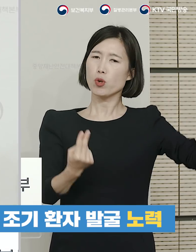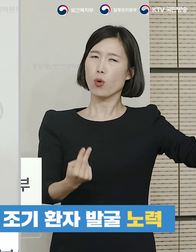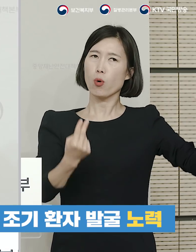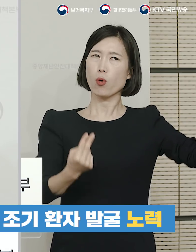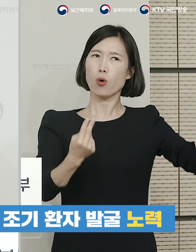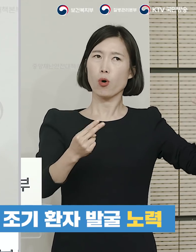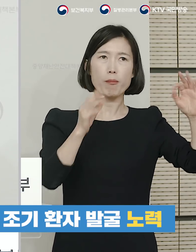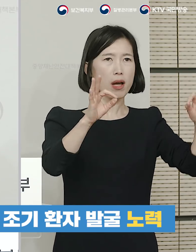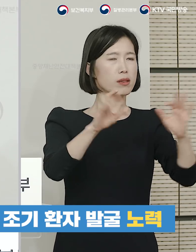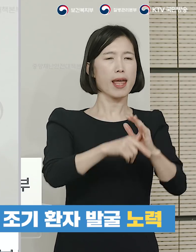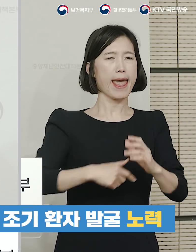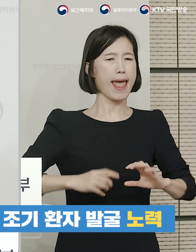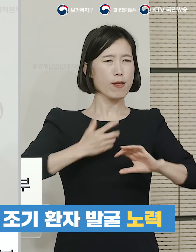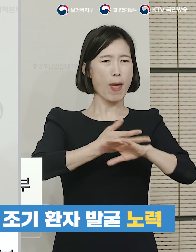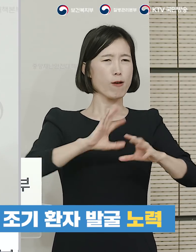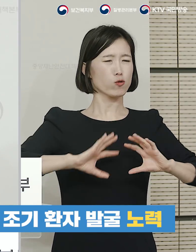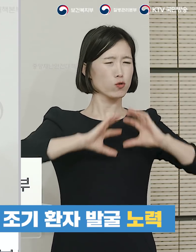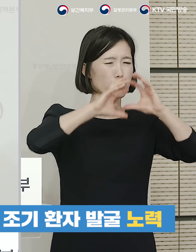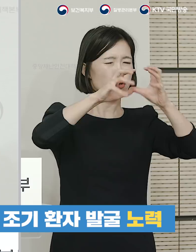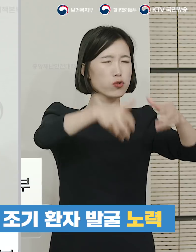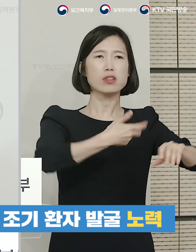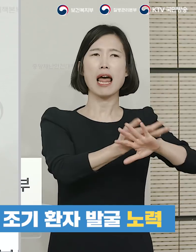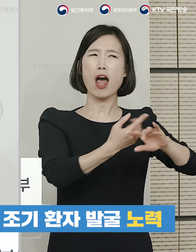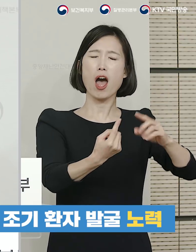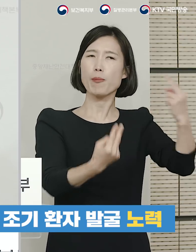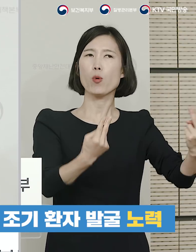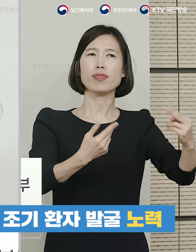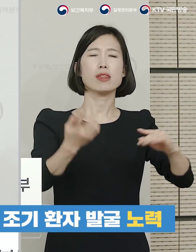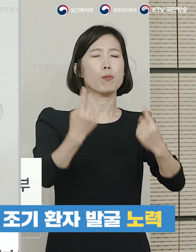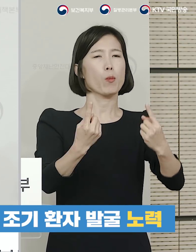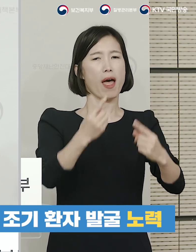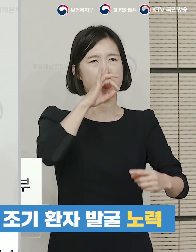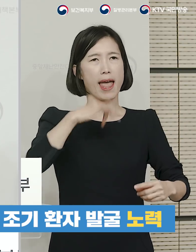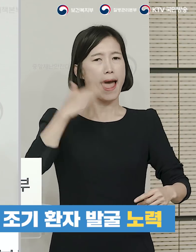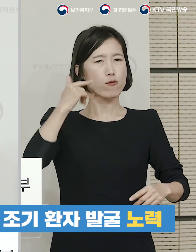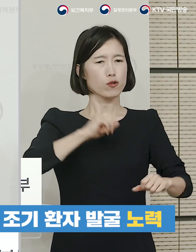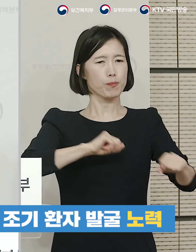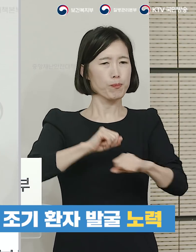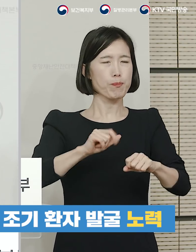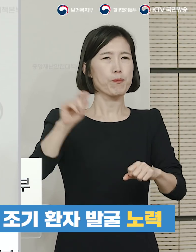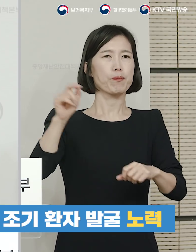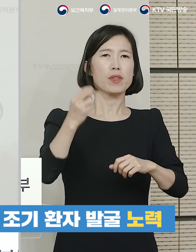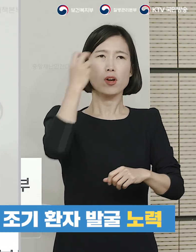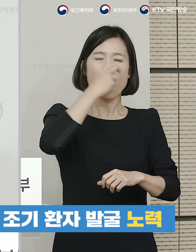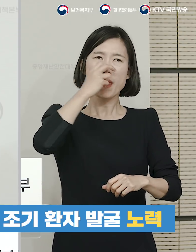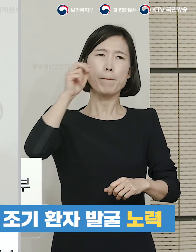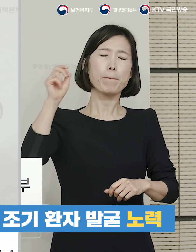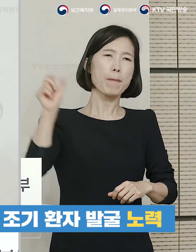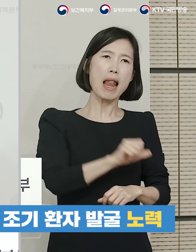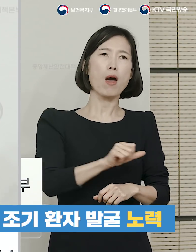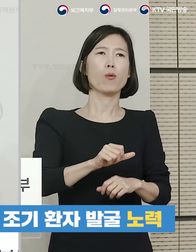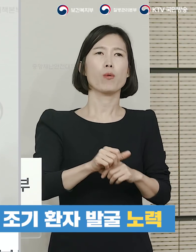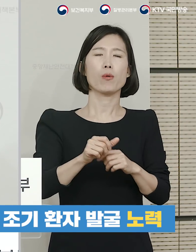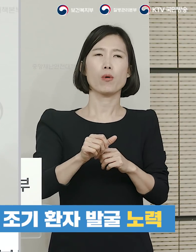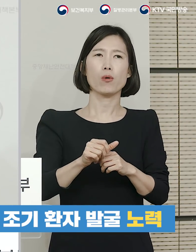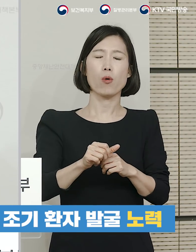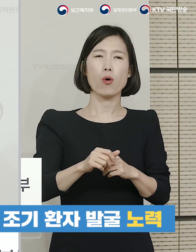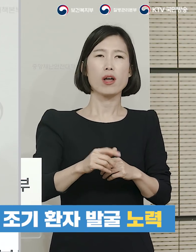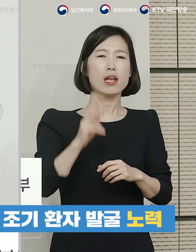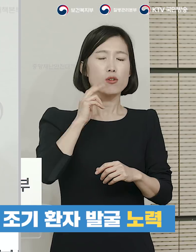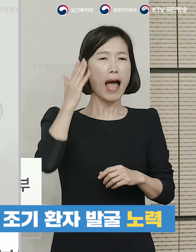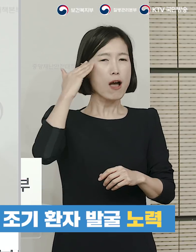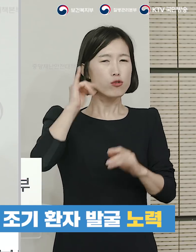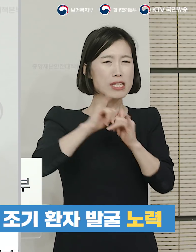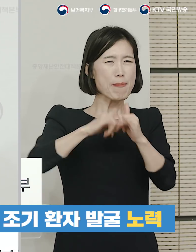봤을 때 지구상에 있는 어느 나라보다도 신속하고 또 인구를 대비하지 않더라도